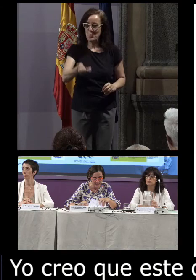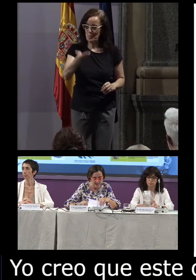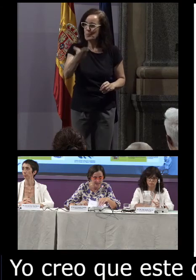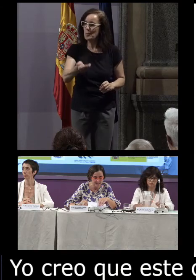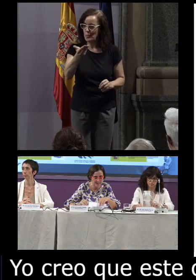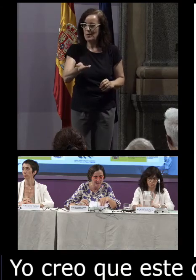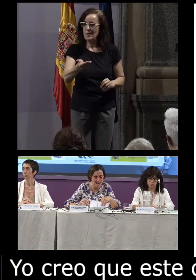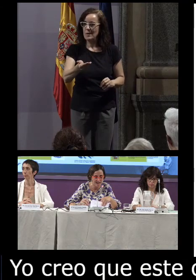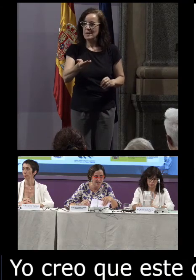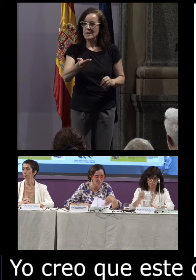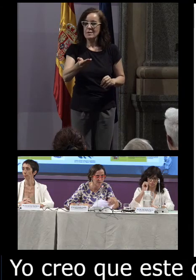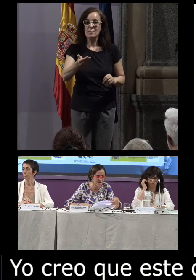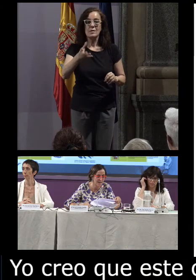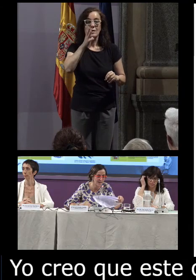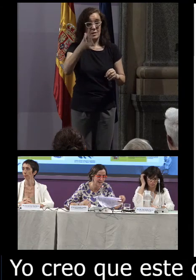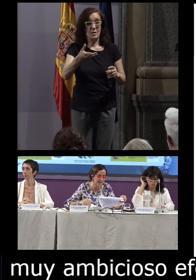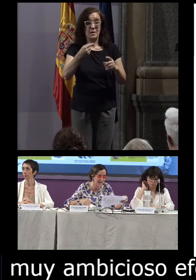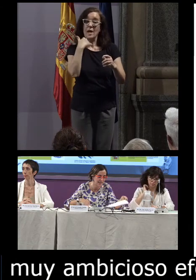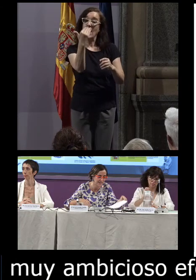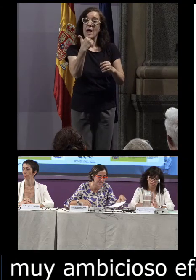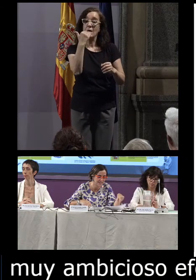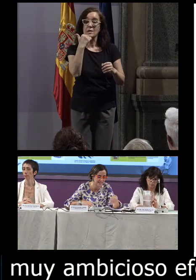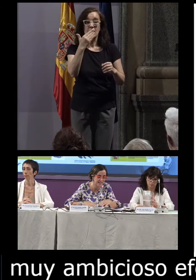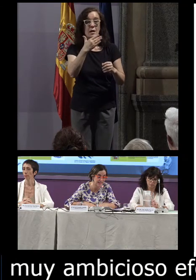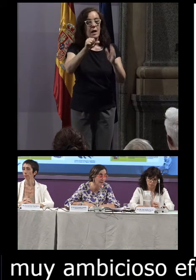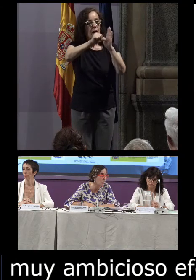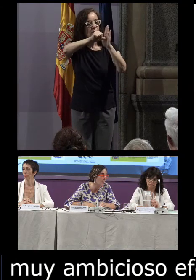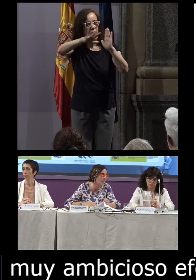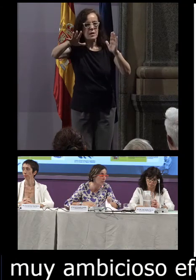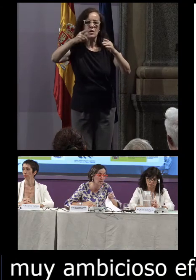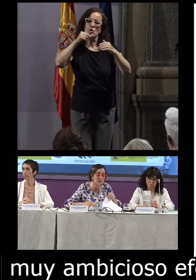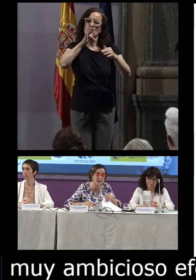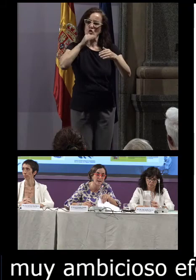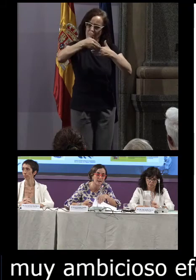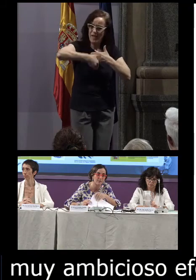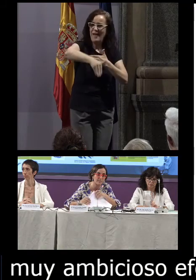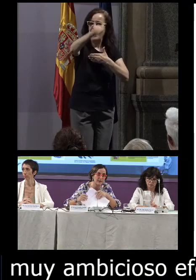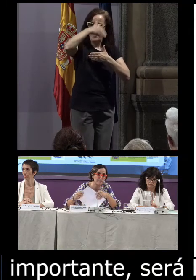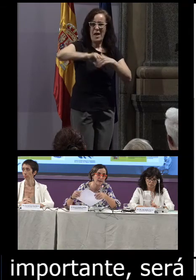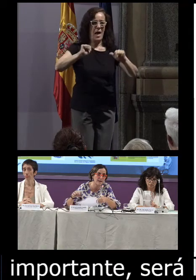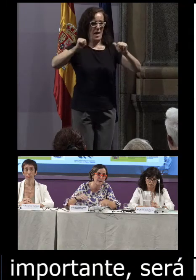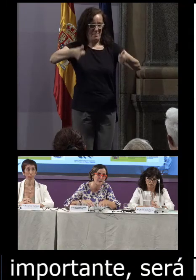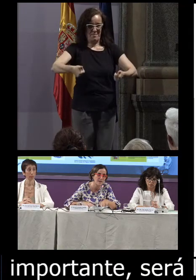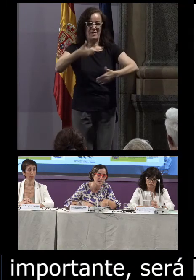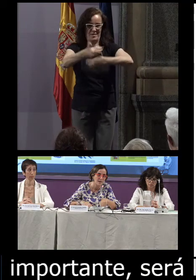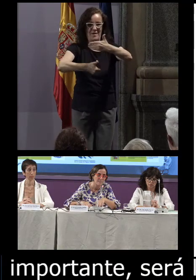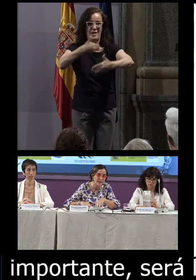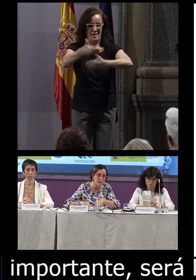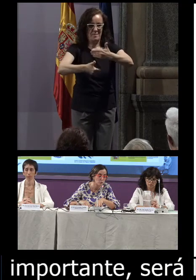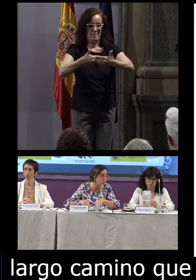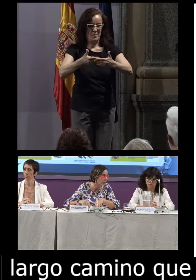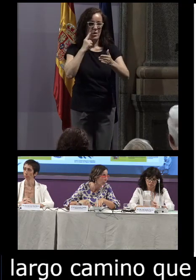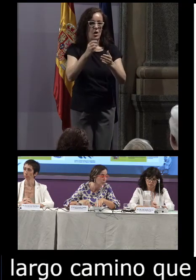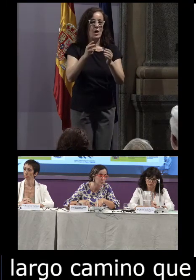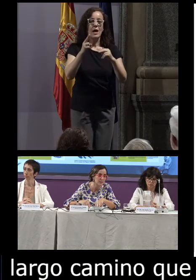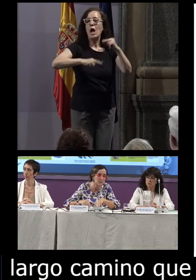será la luz que guía al CENELSE en el largo camino que ahora emprenden para la